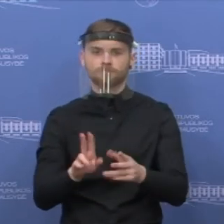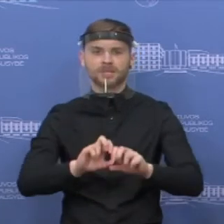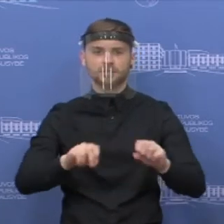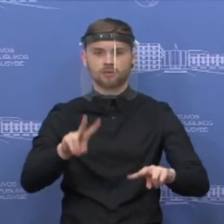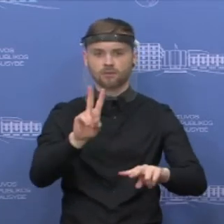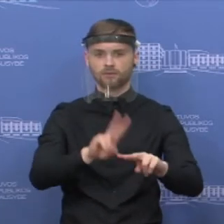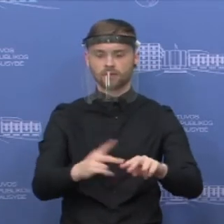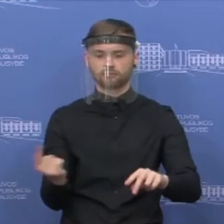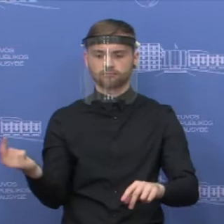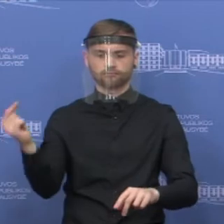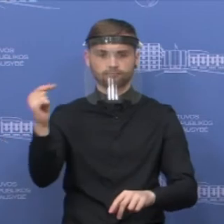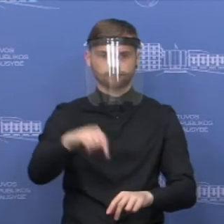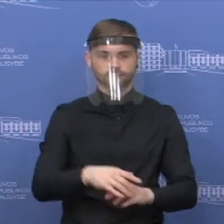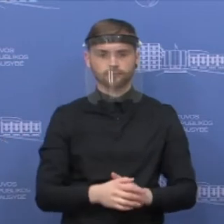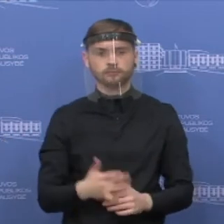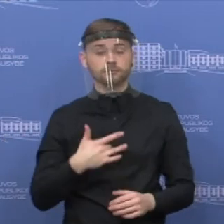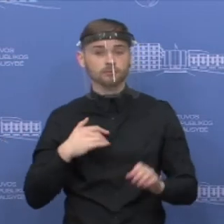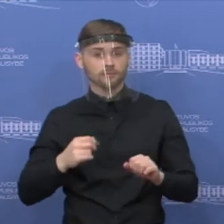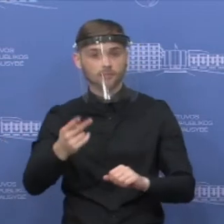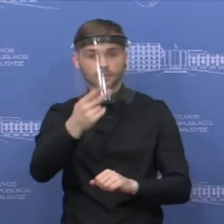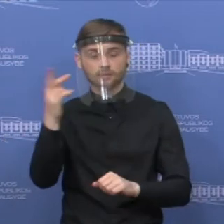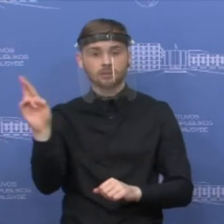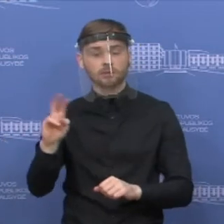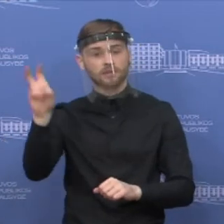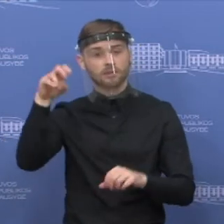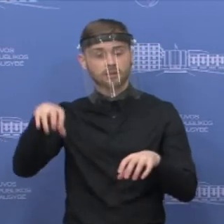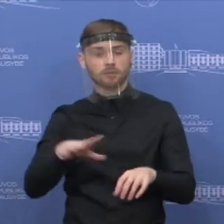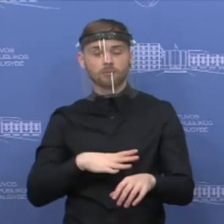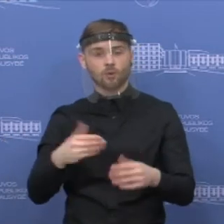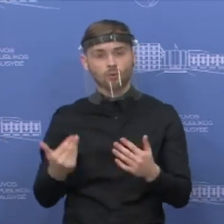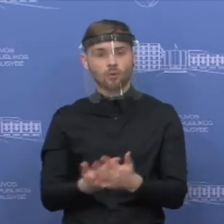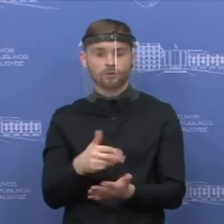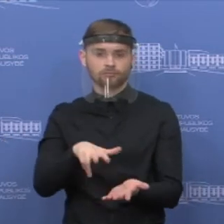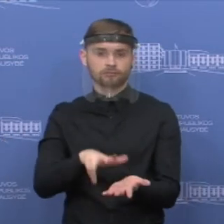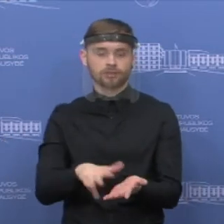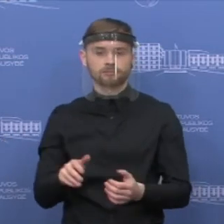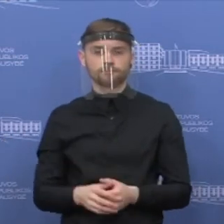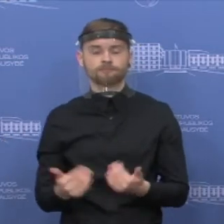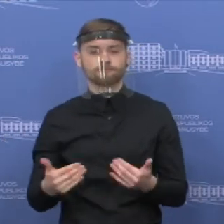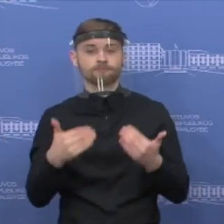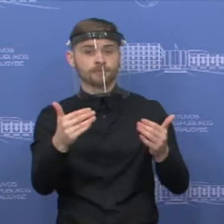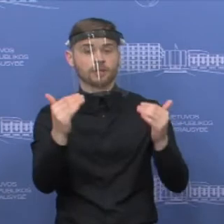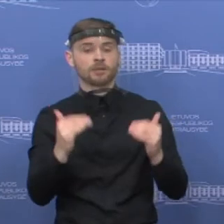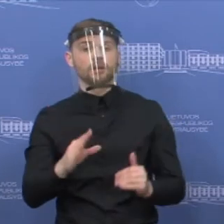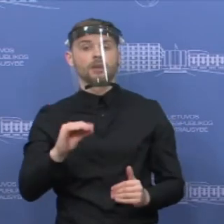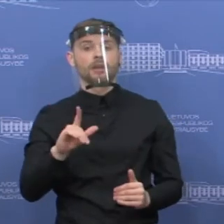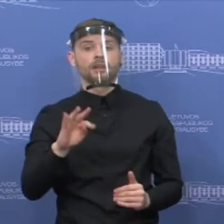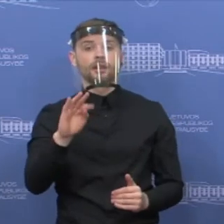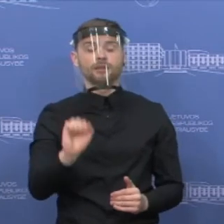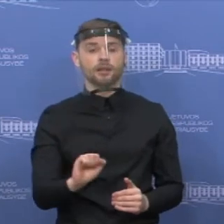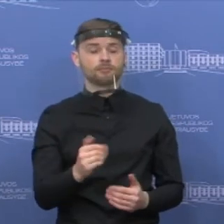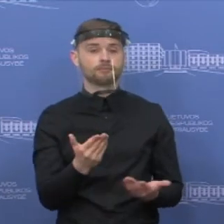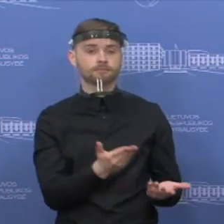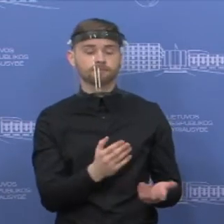kitokie sprendimai Lietuvos Respublikos vyriausybės. Ačiū. Dabar klausia Elta. Gailia, prašau.